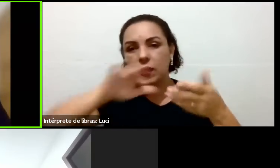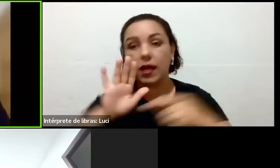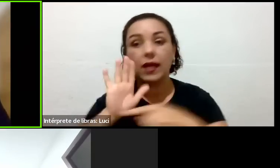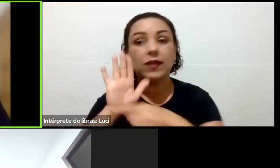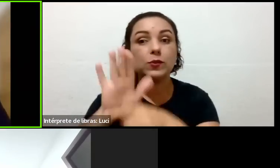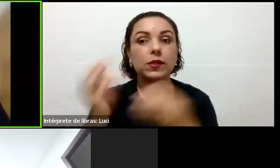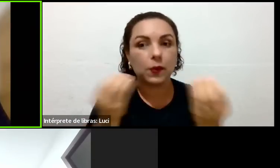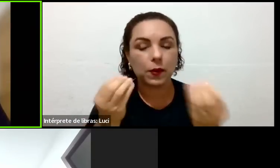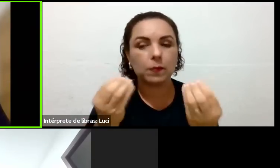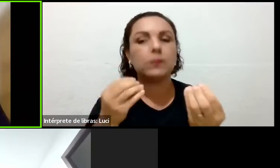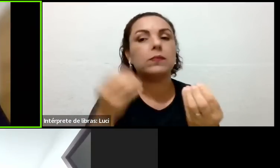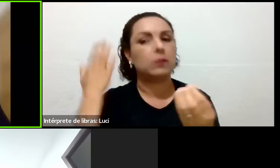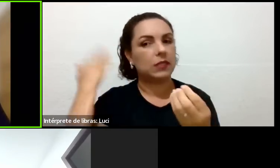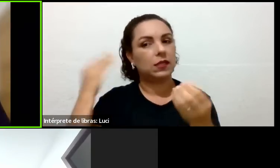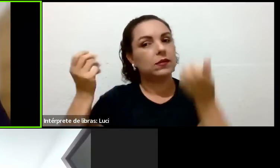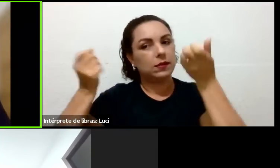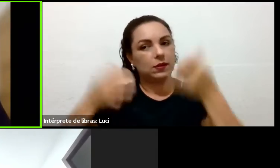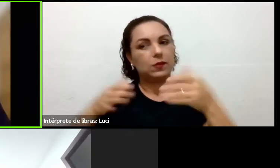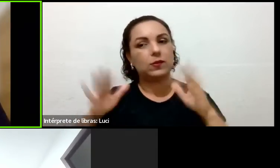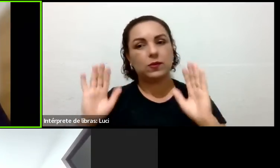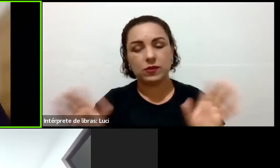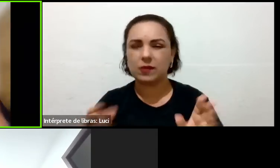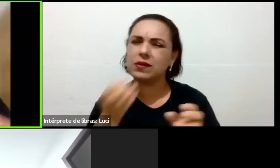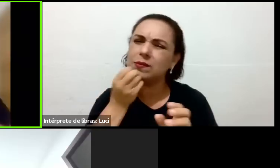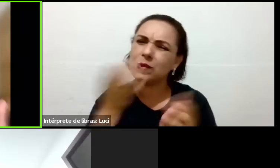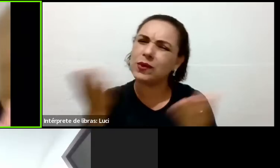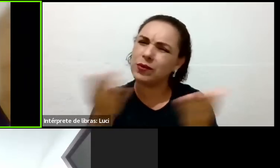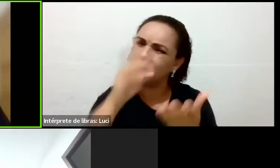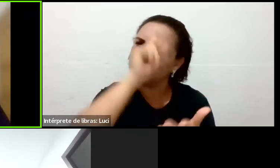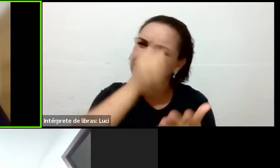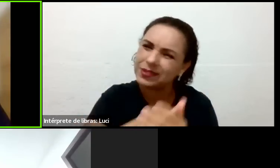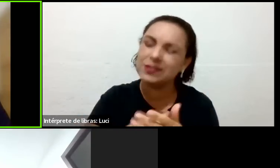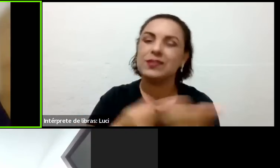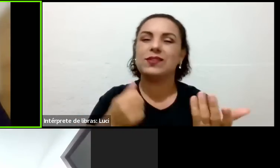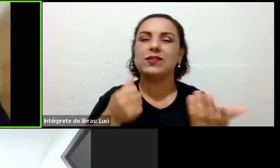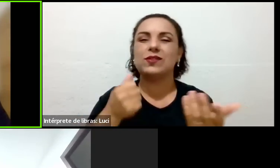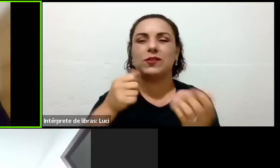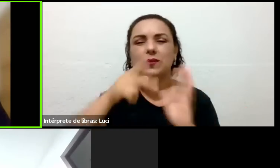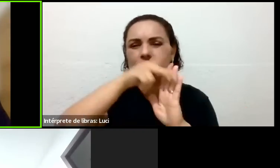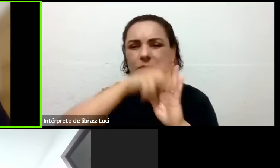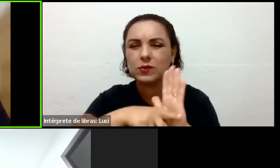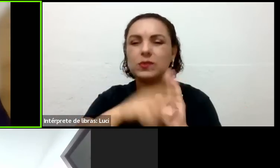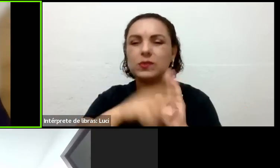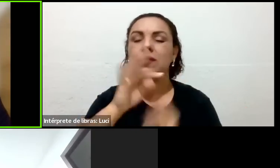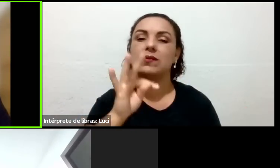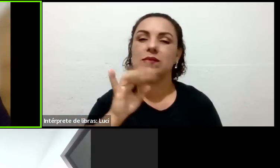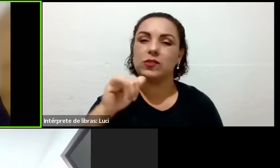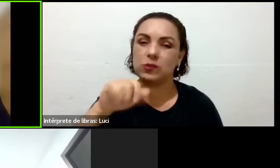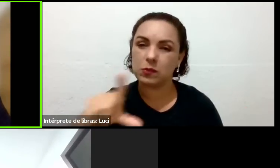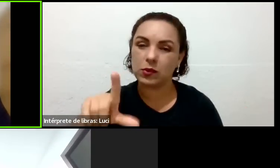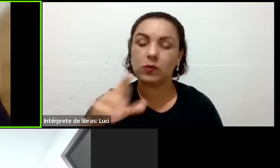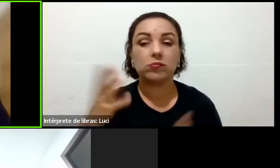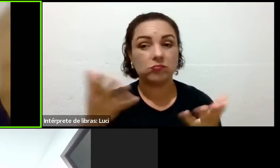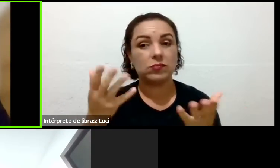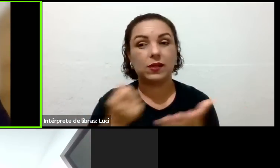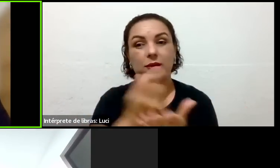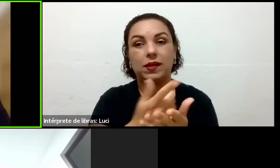fazer uso do projeto, faça do jeito correto, né? Você já toma água, isso já é muito bom e depois vem contar pra nós.